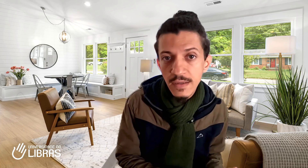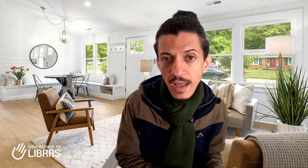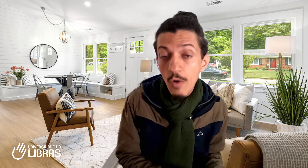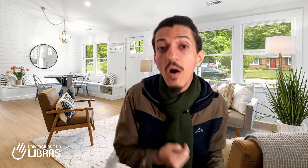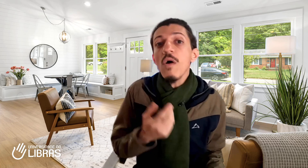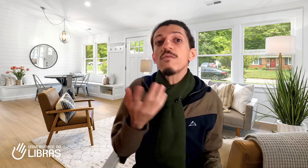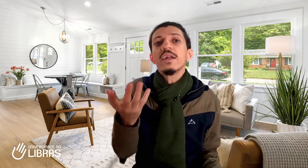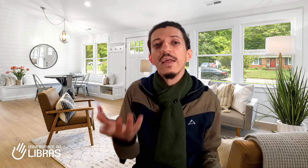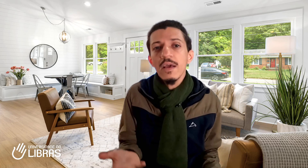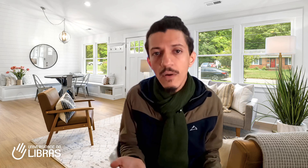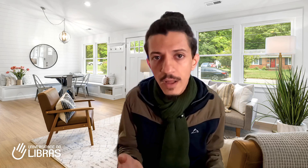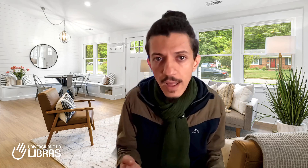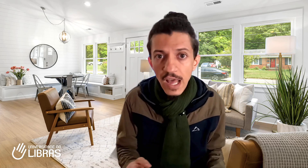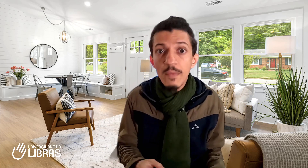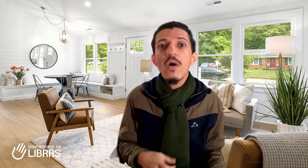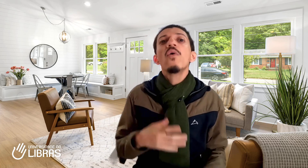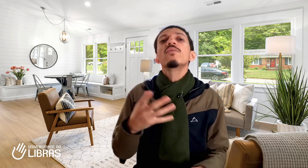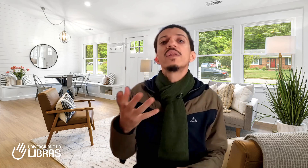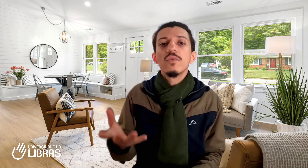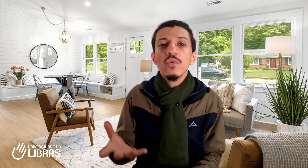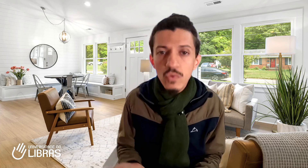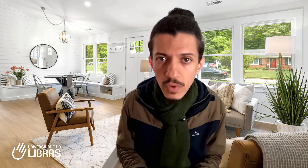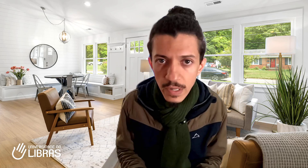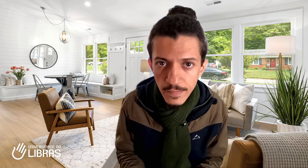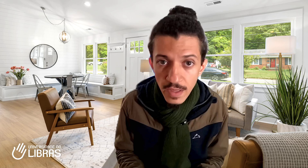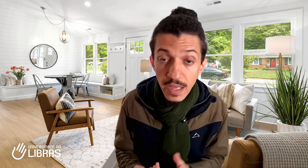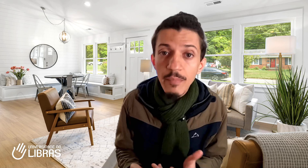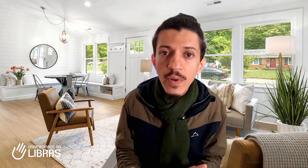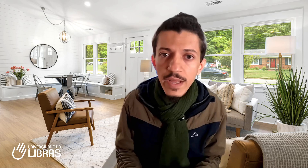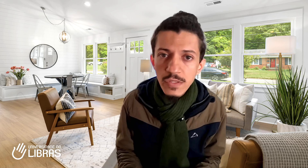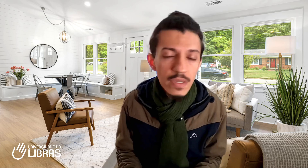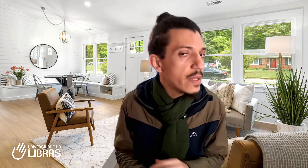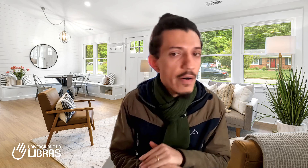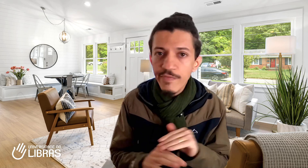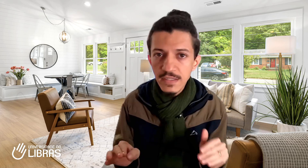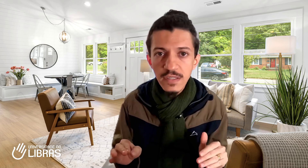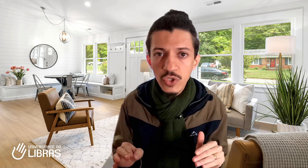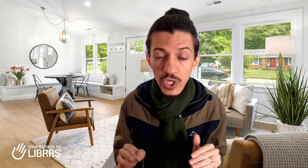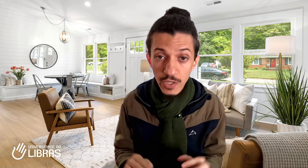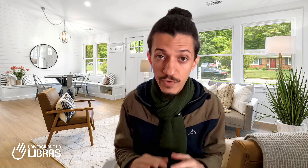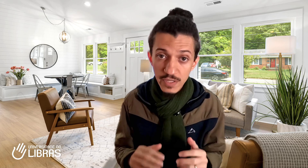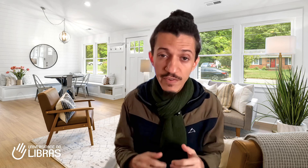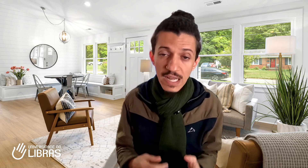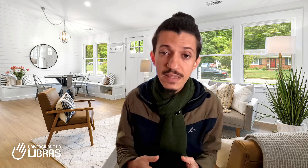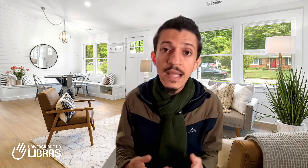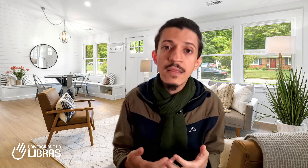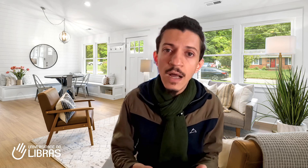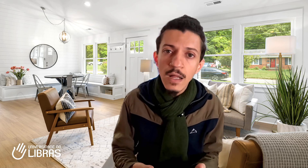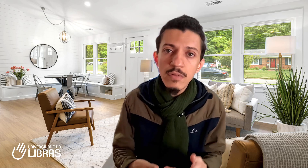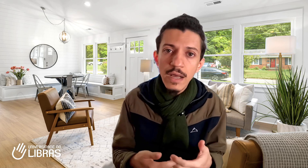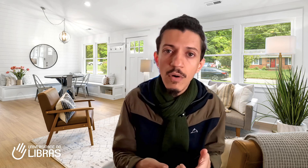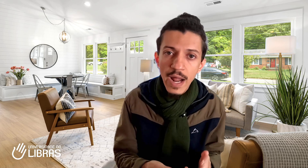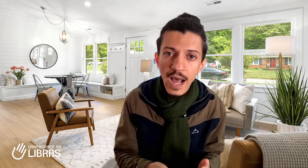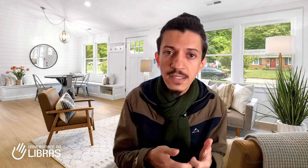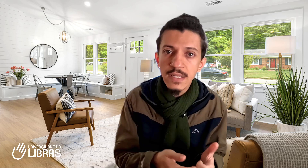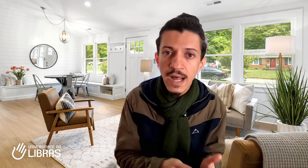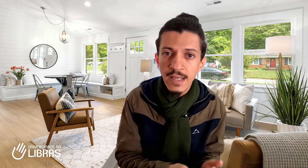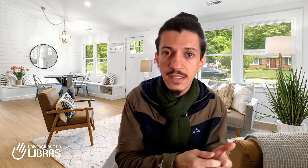É uma outra língua. É uma outra cultura. E é por isso que não faz sentido você ficar tentando decorar sinais da